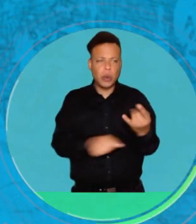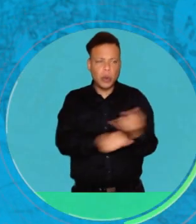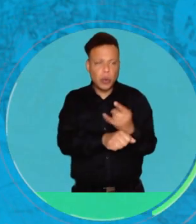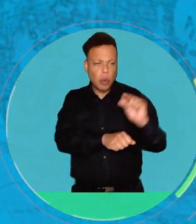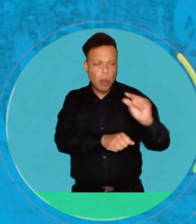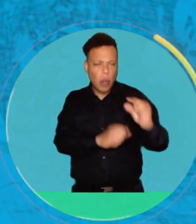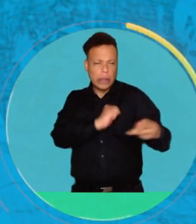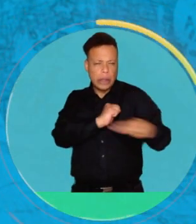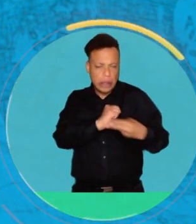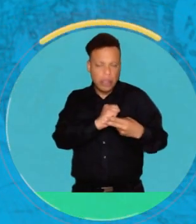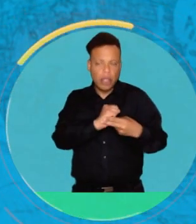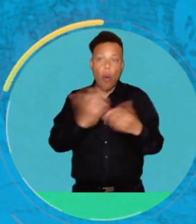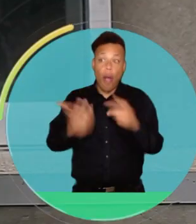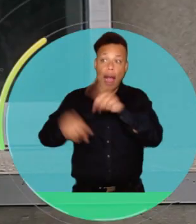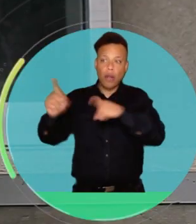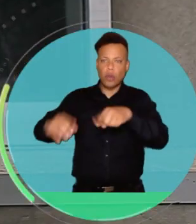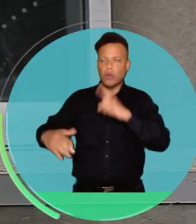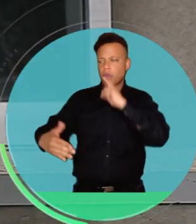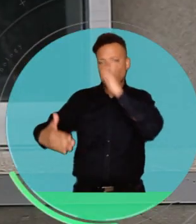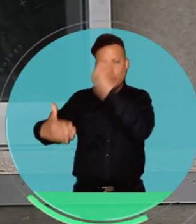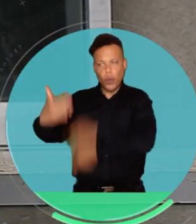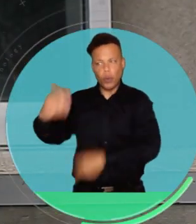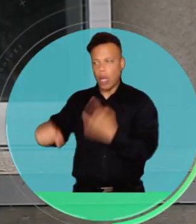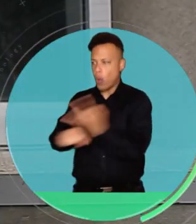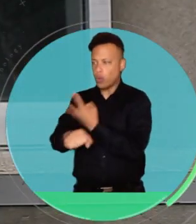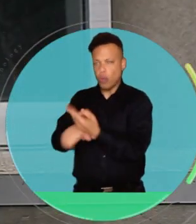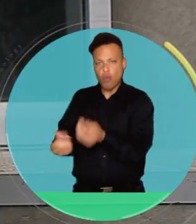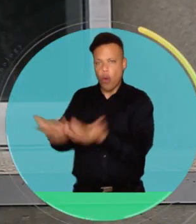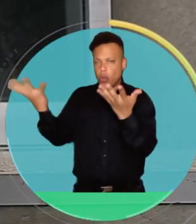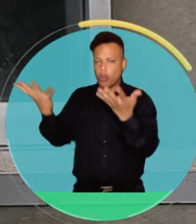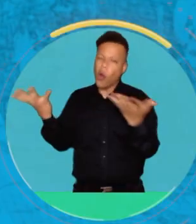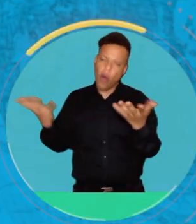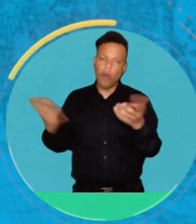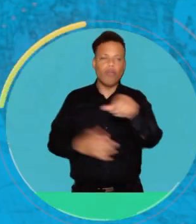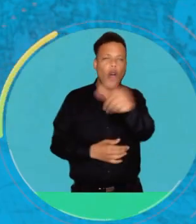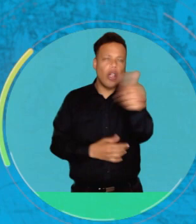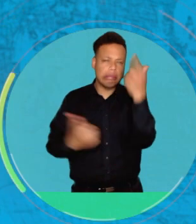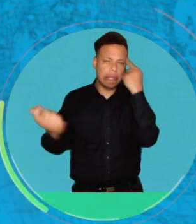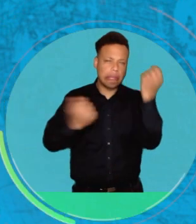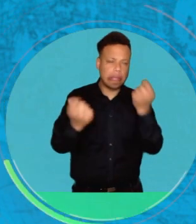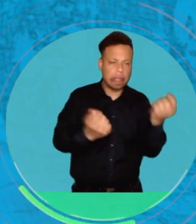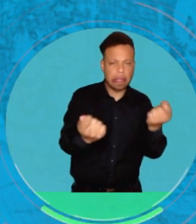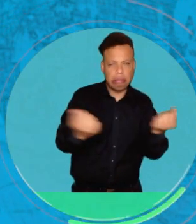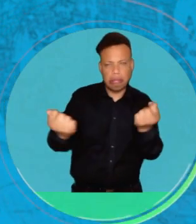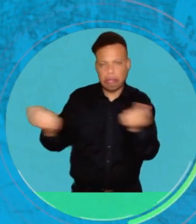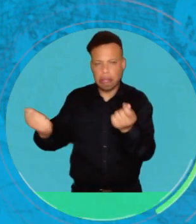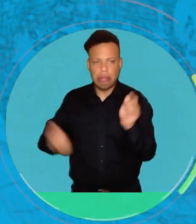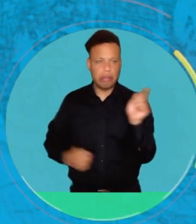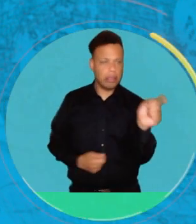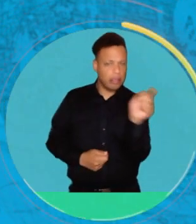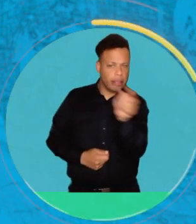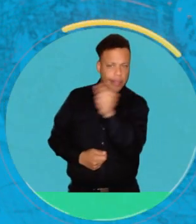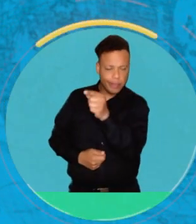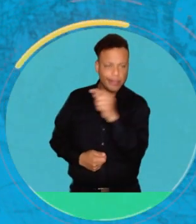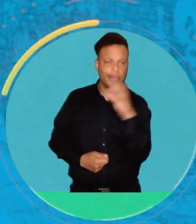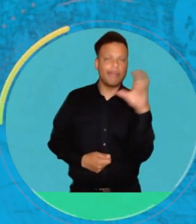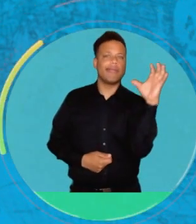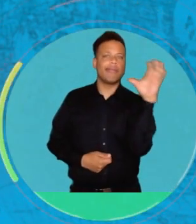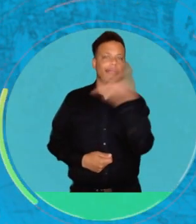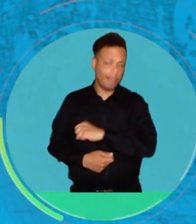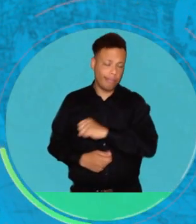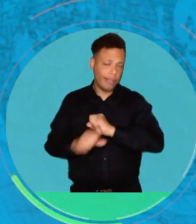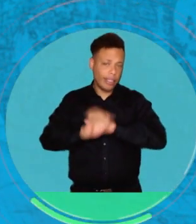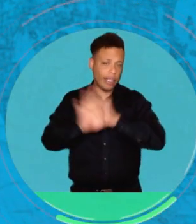en consumo, multas por excesos o otras correcciones para la